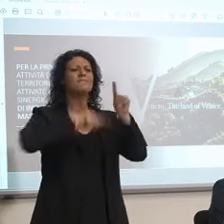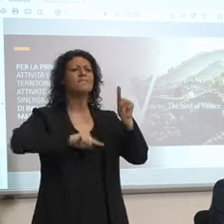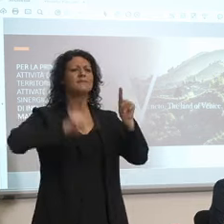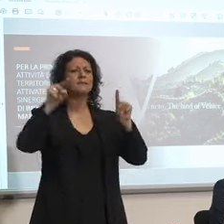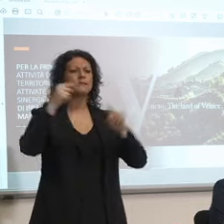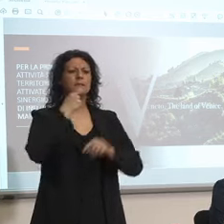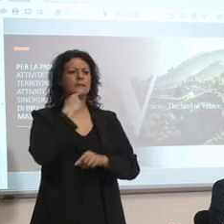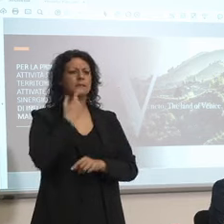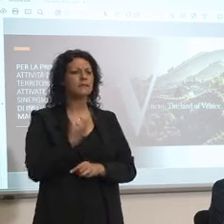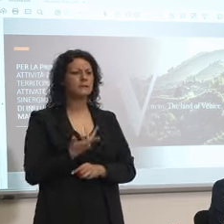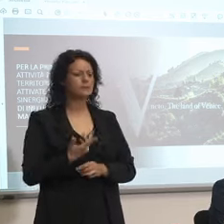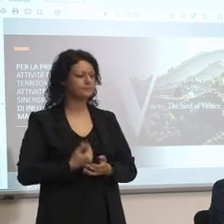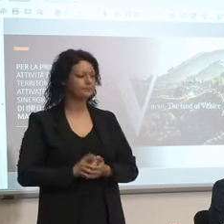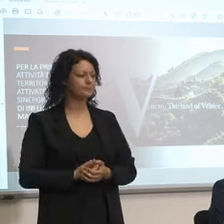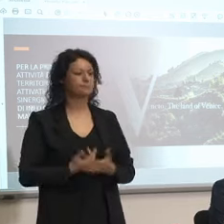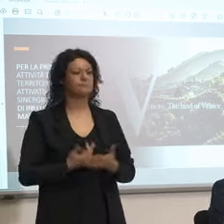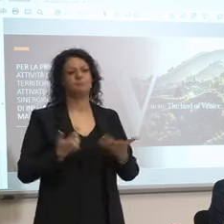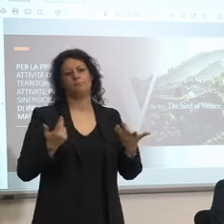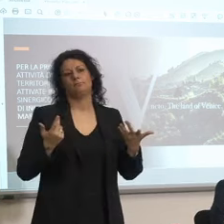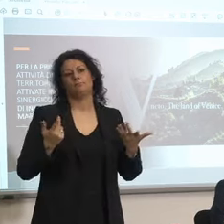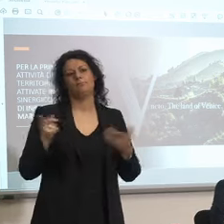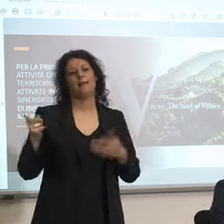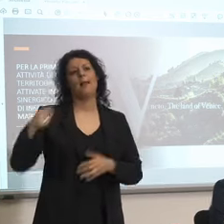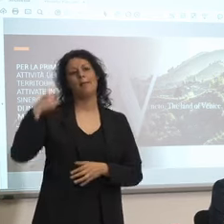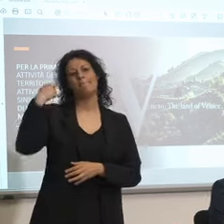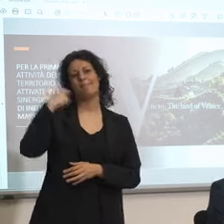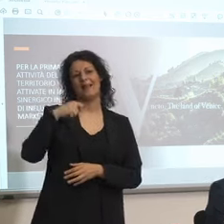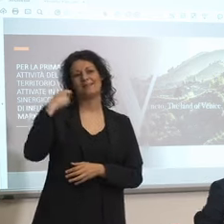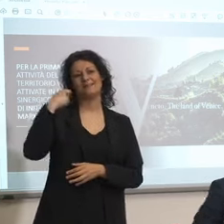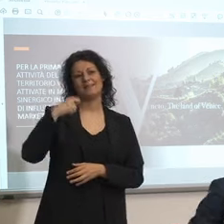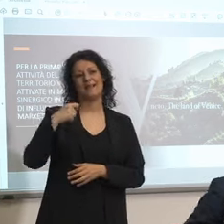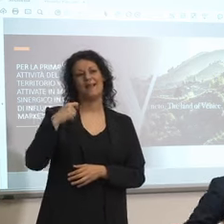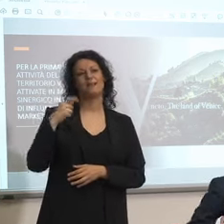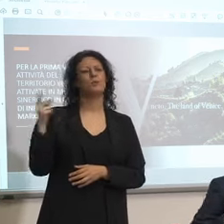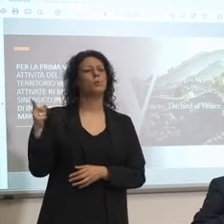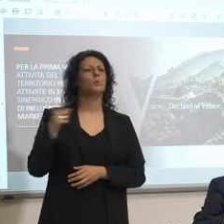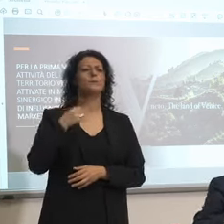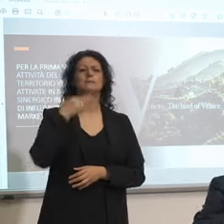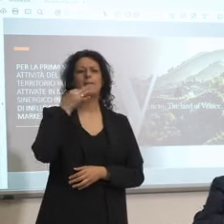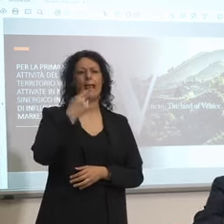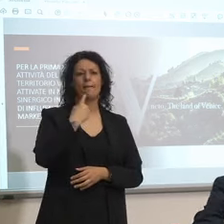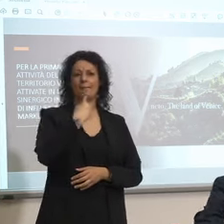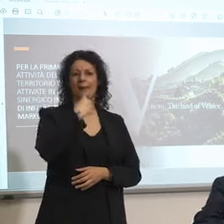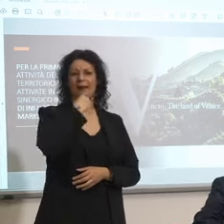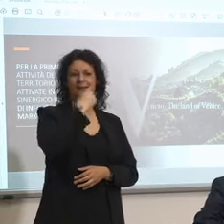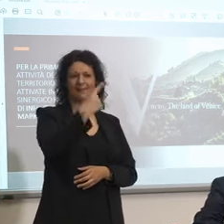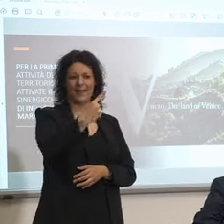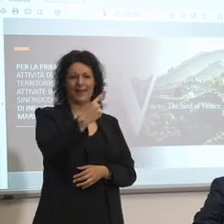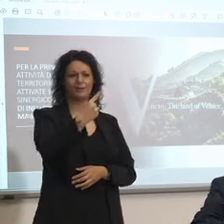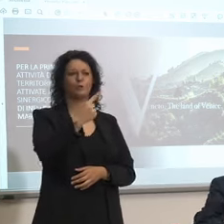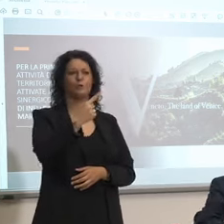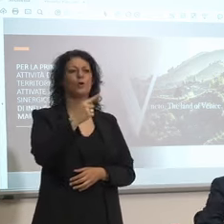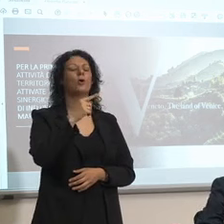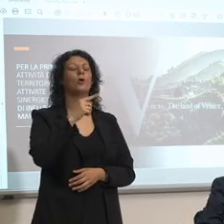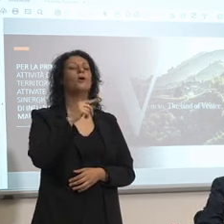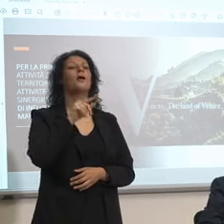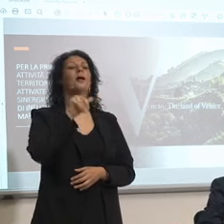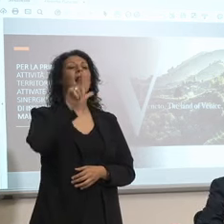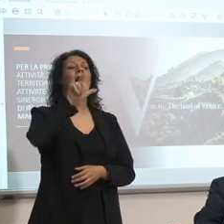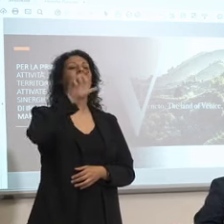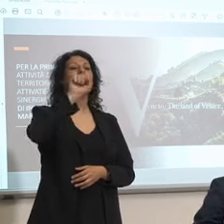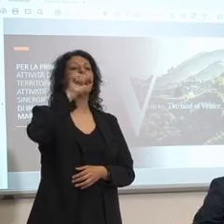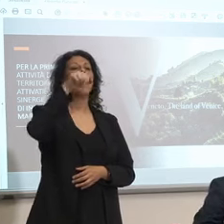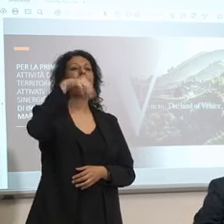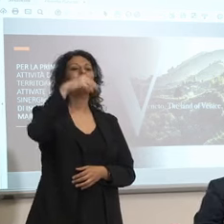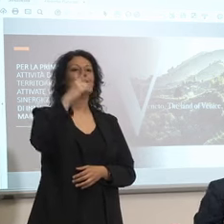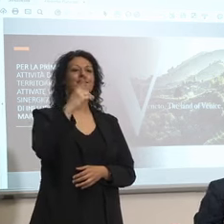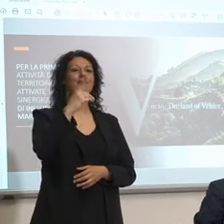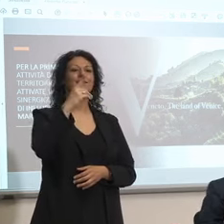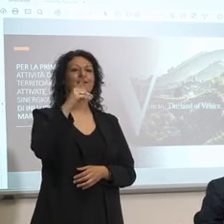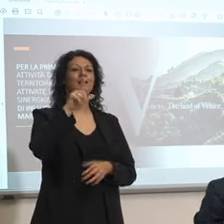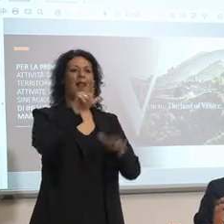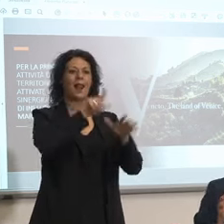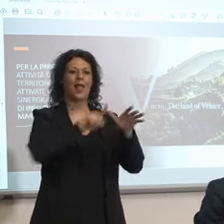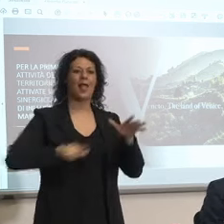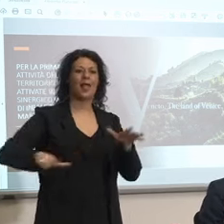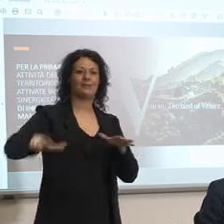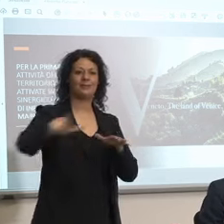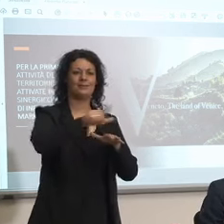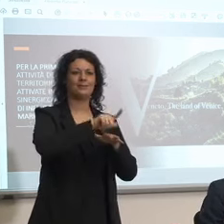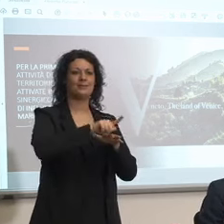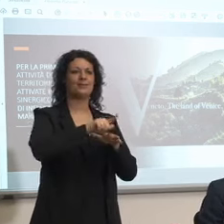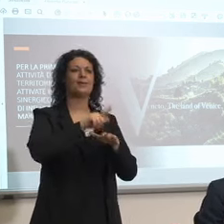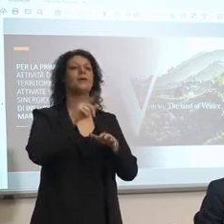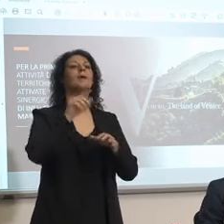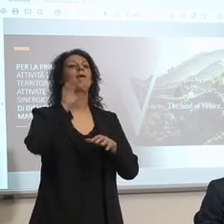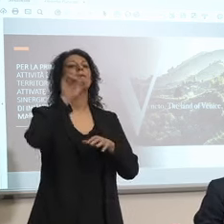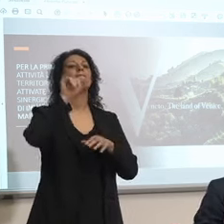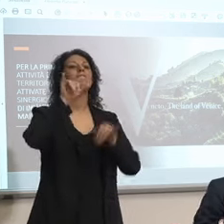che ha sempre detto the land of Venice l'ha sempre detto lui ha sempre detto comunichiamo territorio Venezia Venezia come